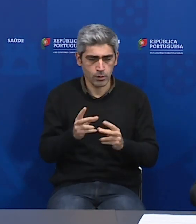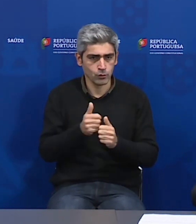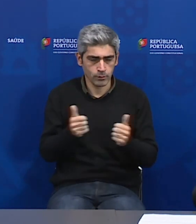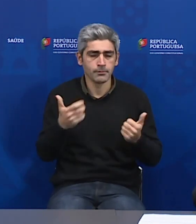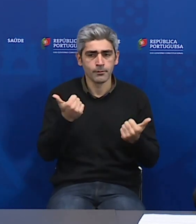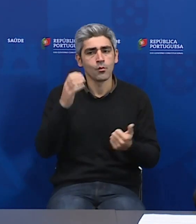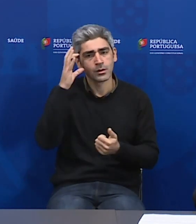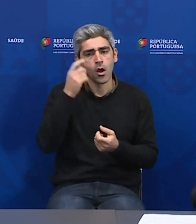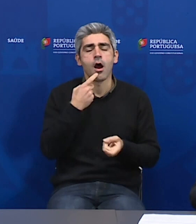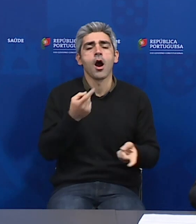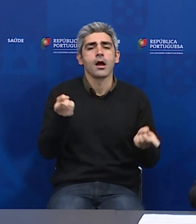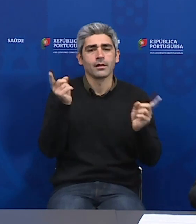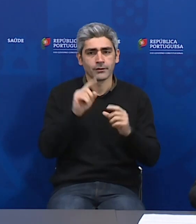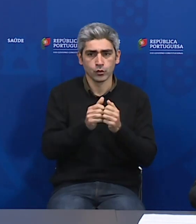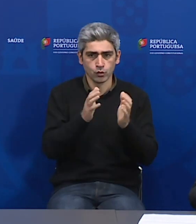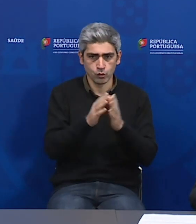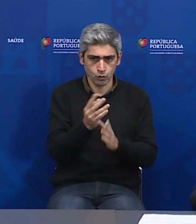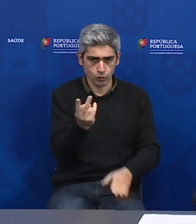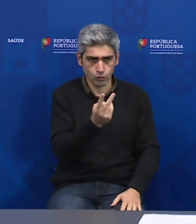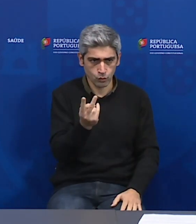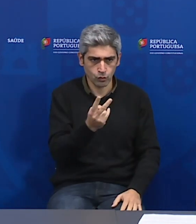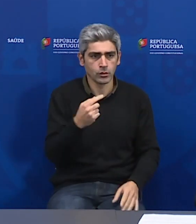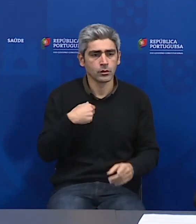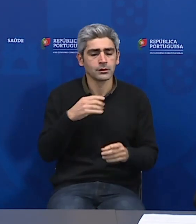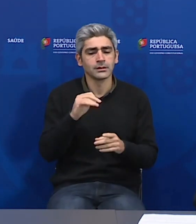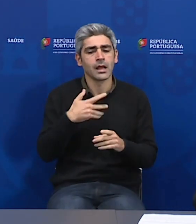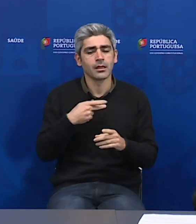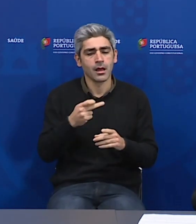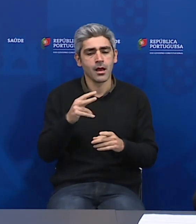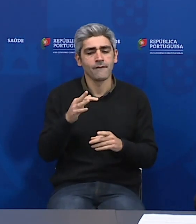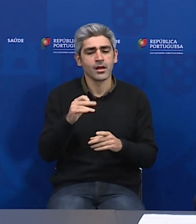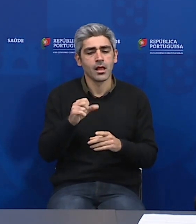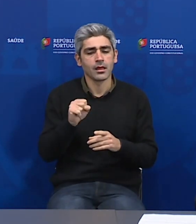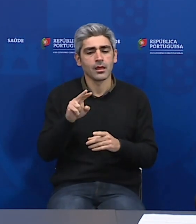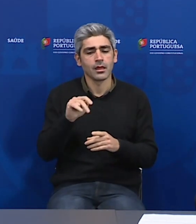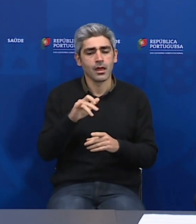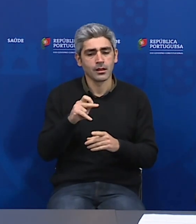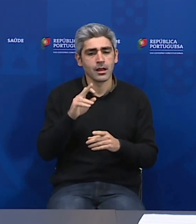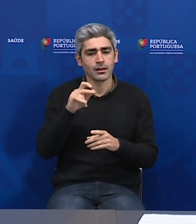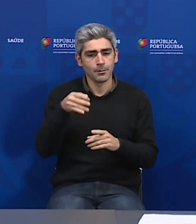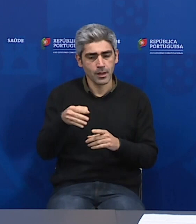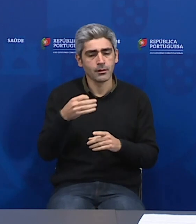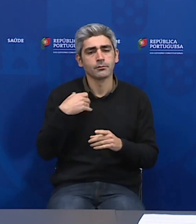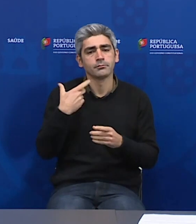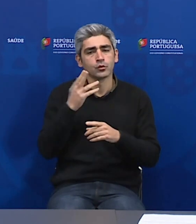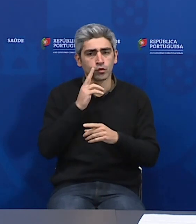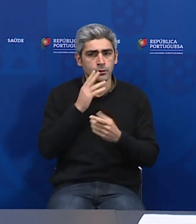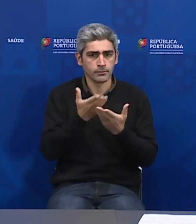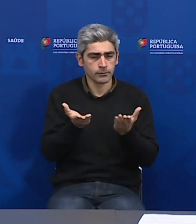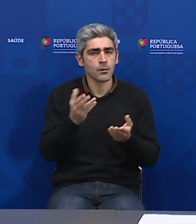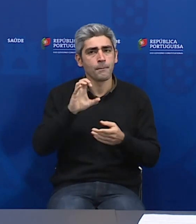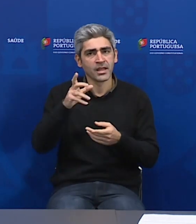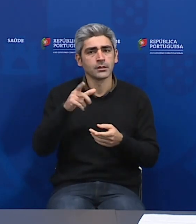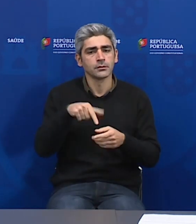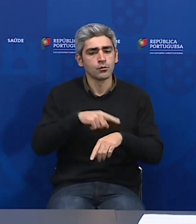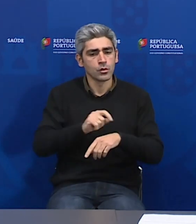Boa tarde mais uma vez a ambos, a senhora Felgueiras para a RTP. vou pedir desculpa a ambos, mas eu julgo que o país e o momento exige que nós